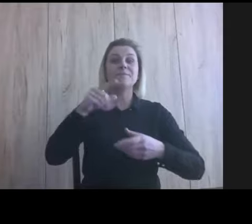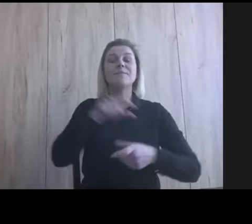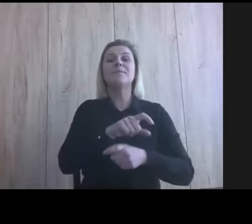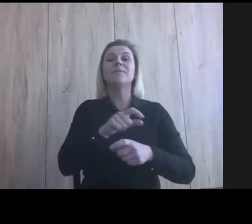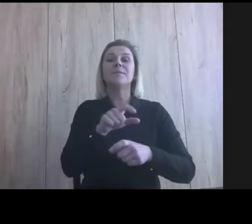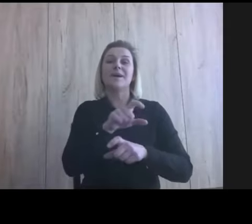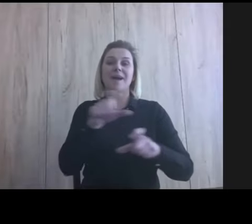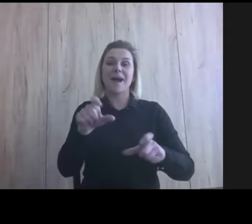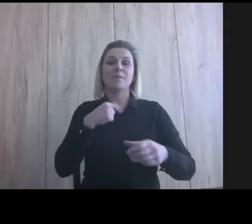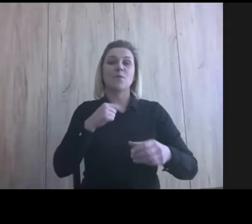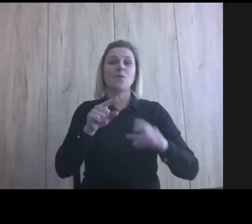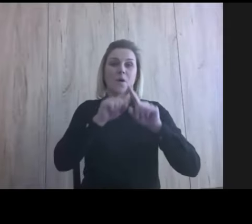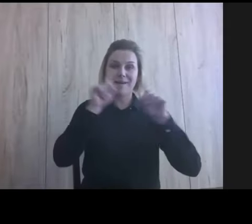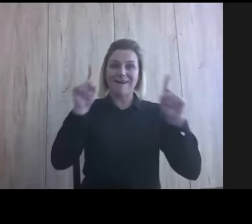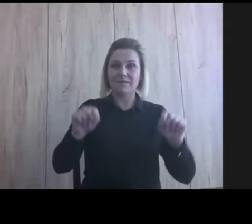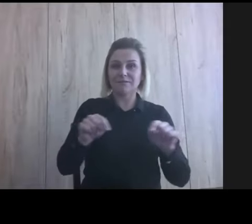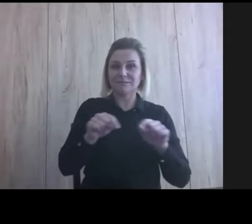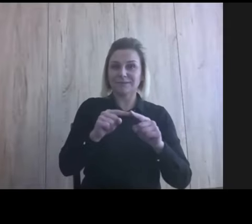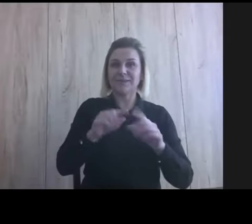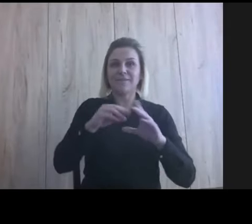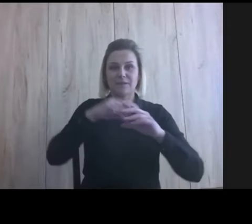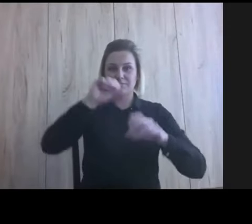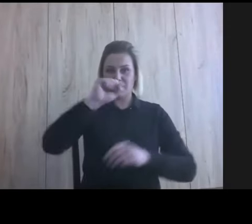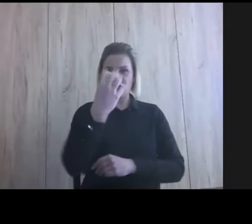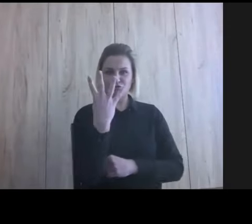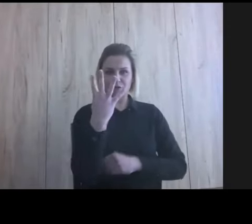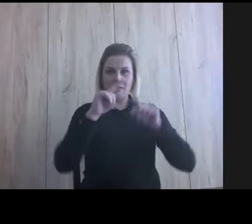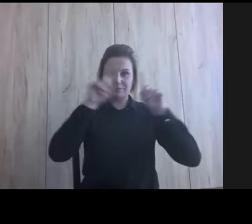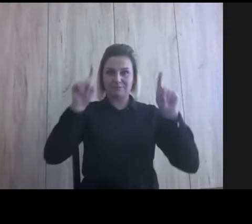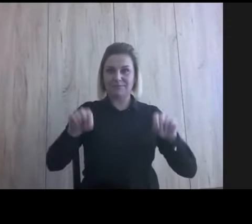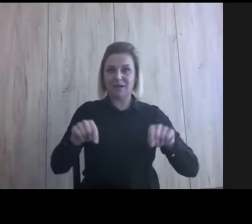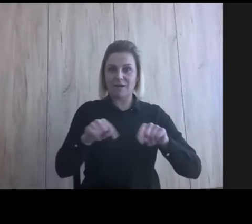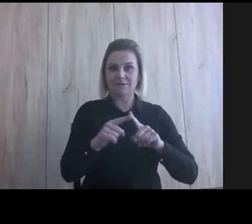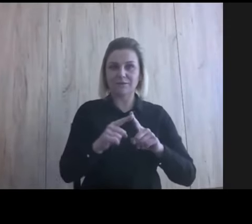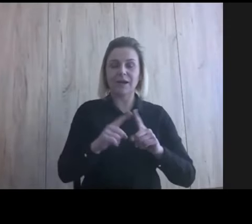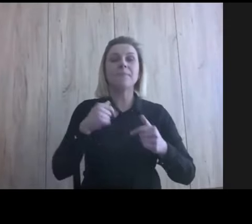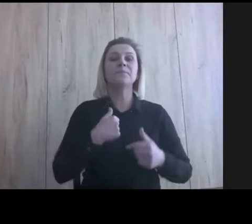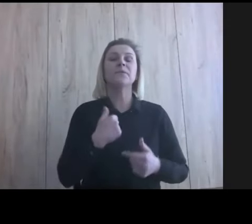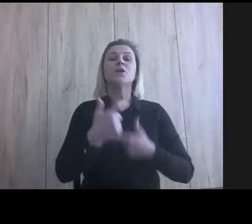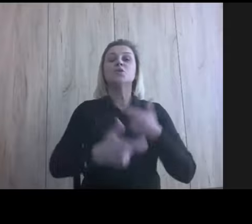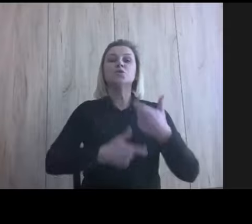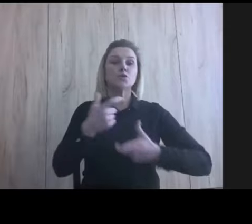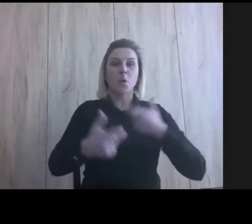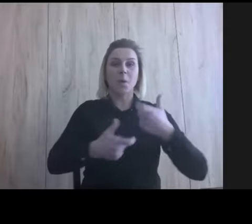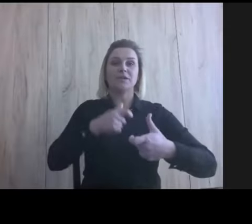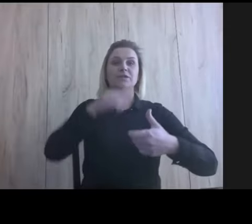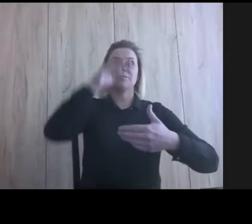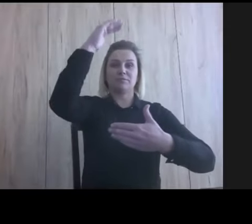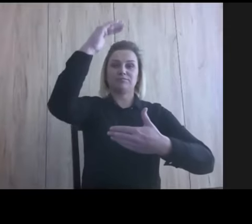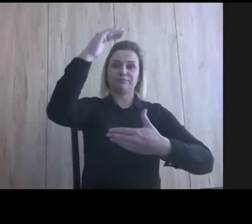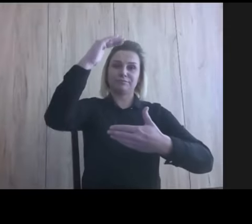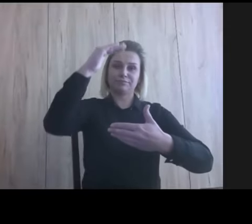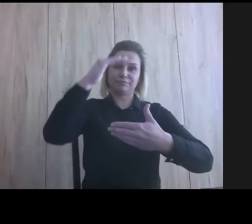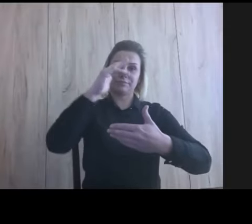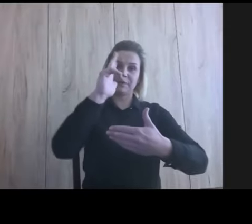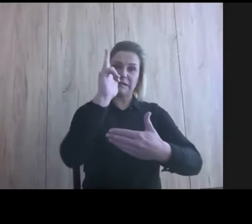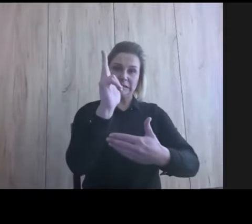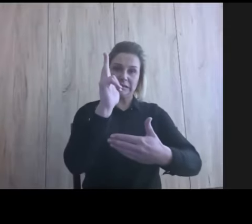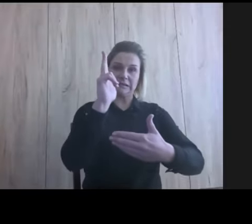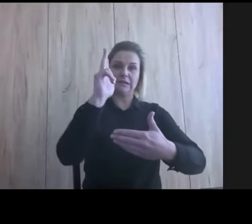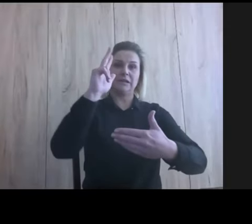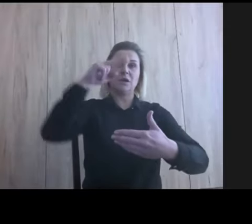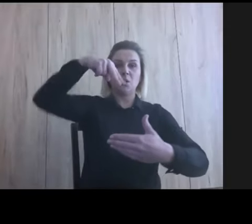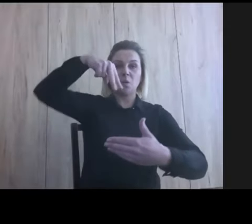kartki, bo to było na formacie A4 robione, poszliśmy z góry do dołu. Czyli była literka K, pod